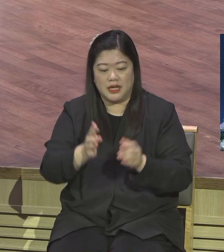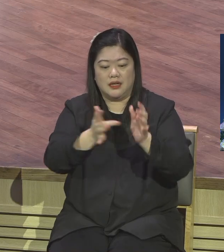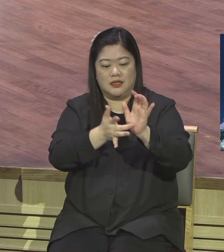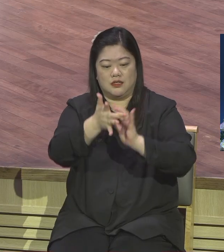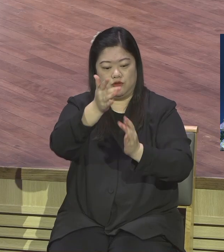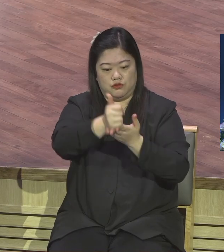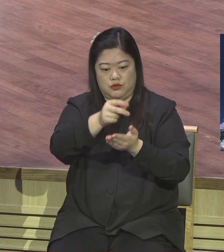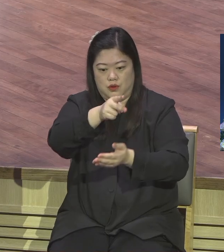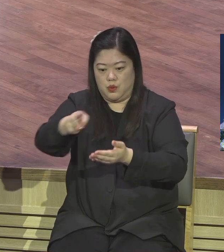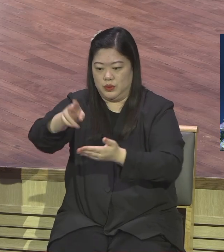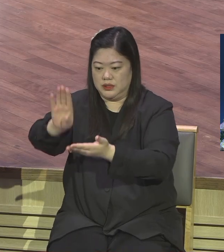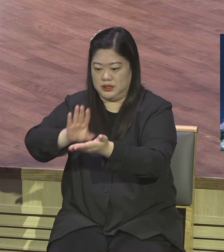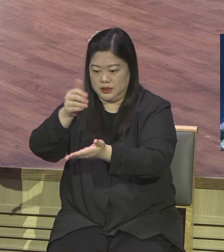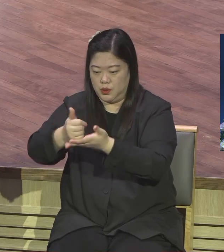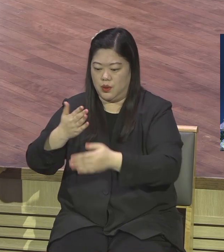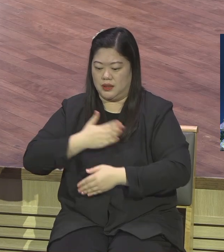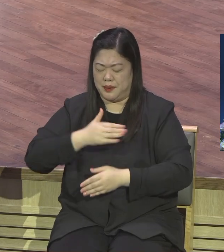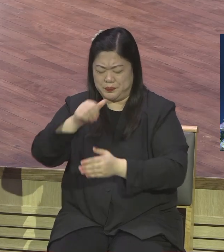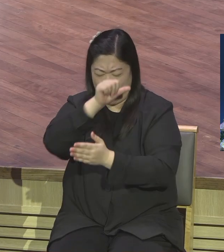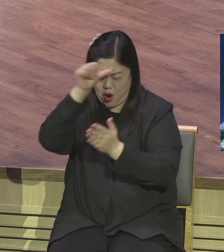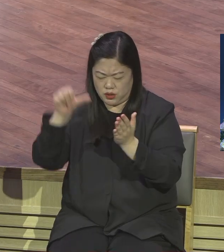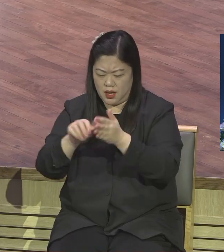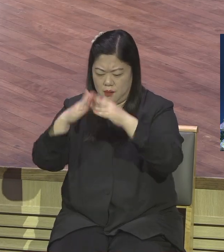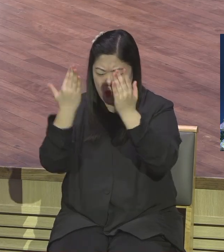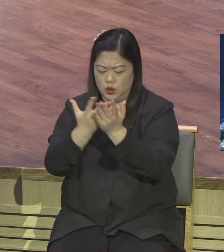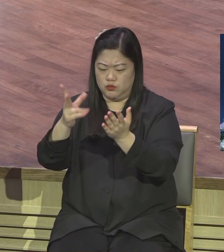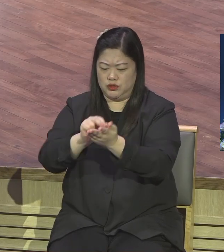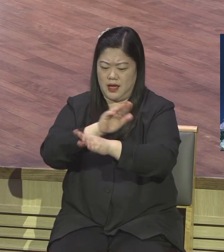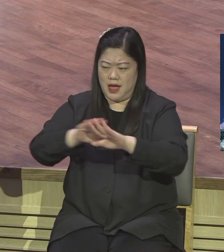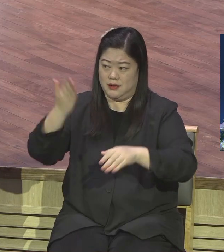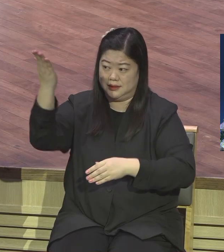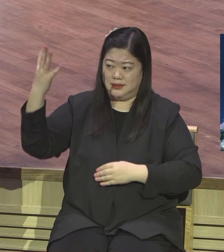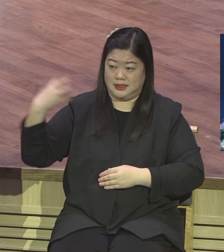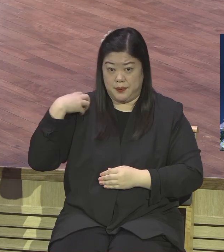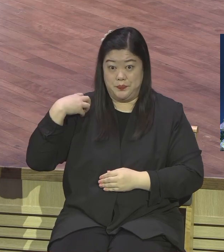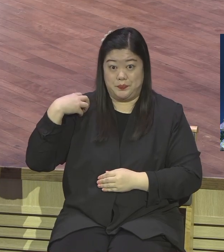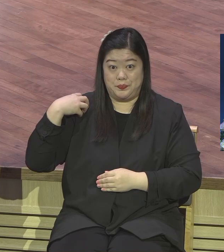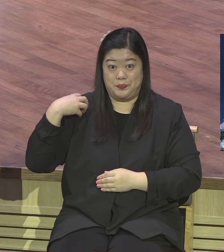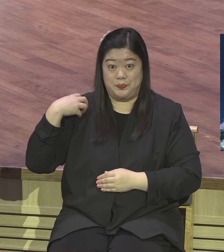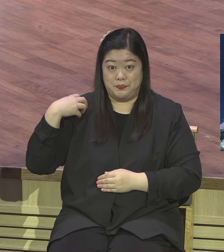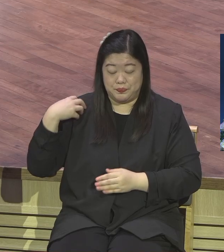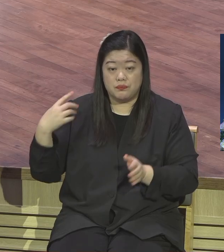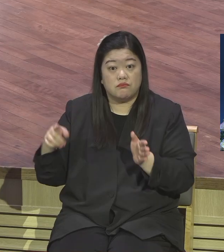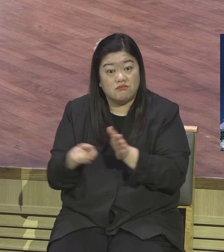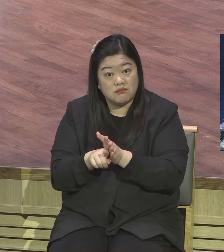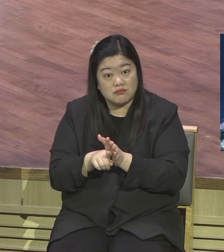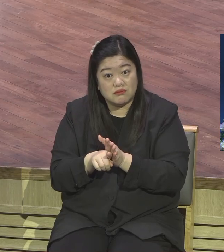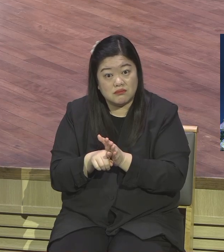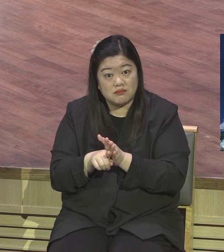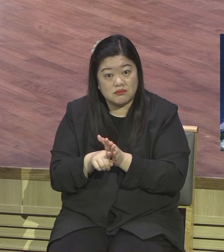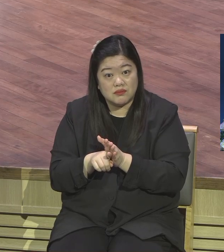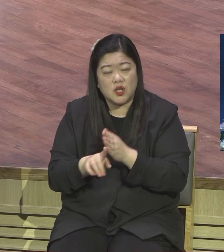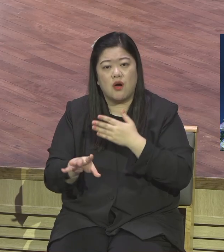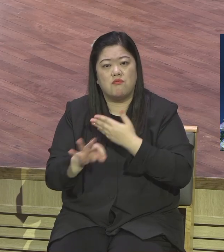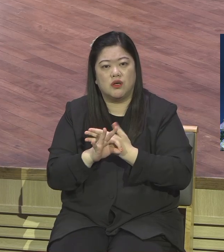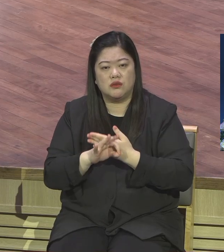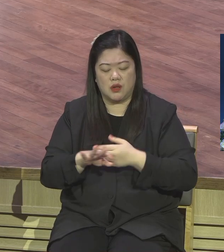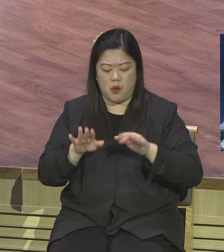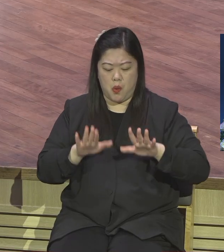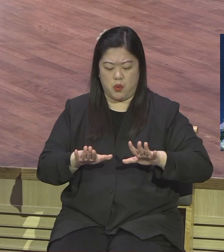이 답을요 이 마토 신자 16절 이 장립주일 날 말이죠 여러분 다시 점검해 보세요 이게 안되면요